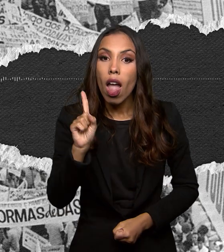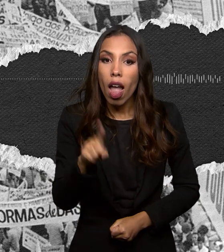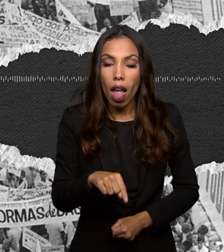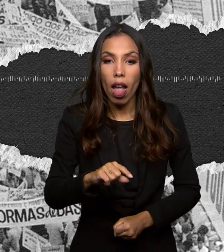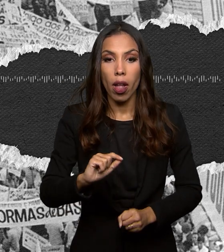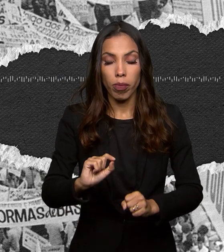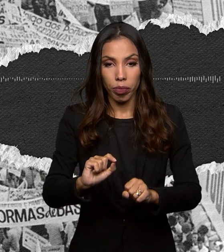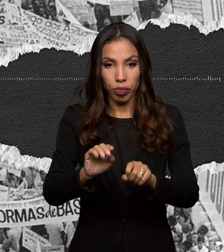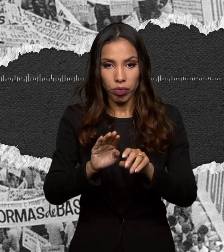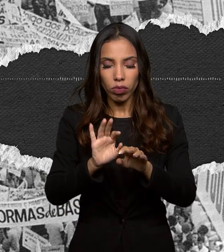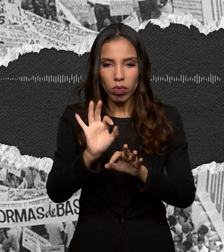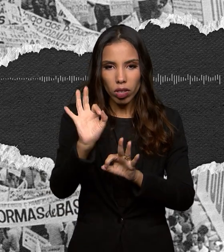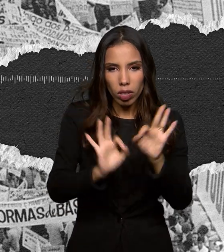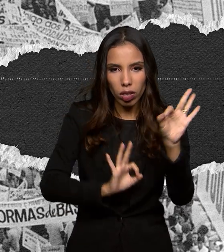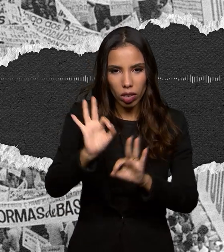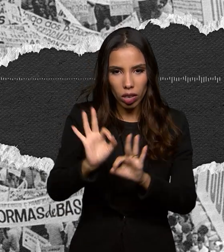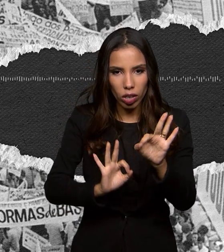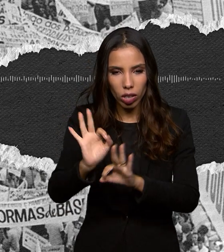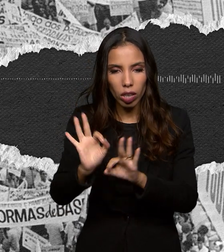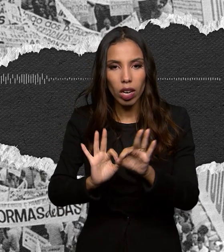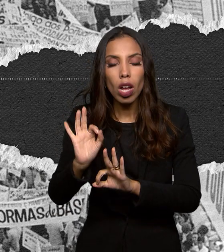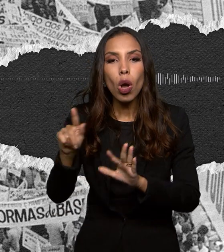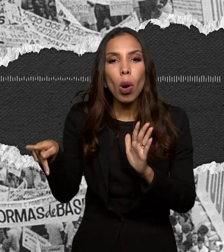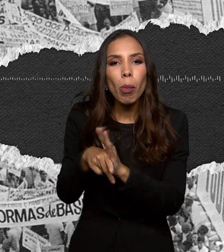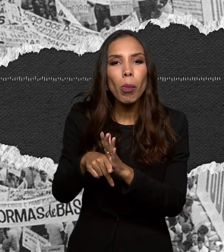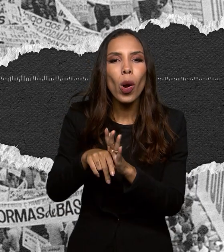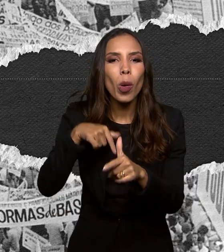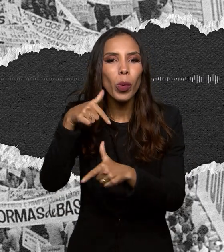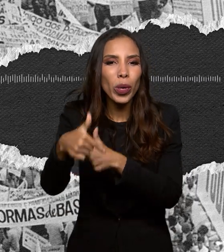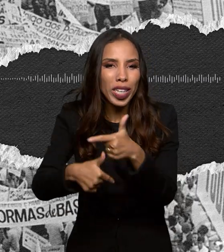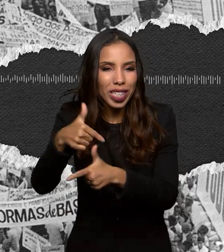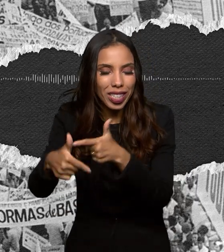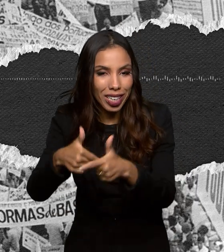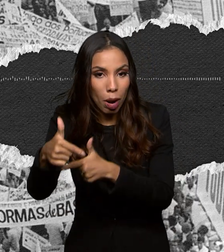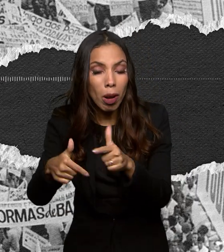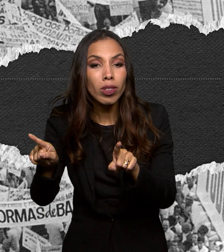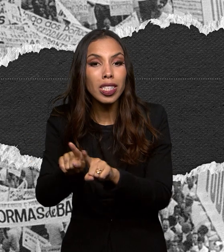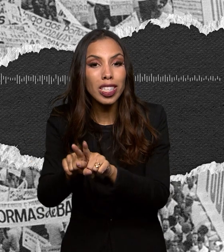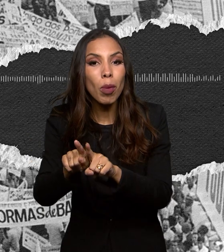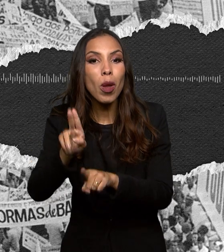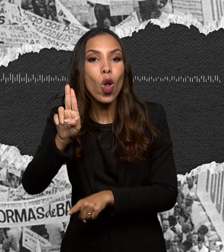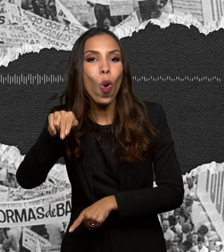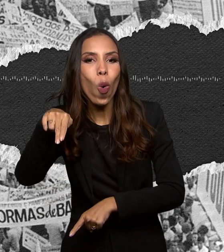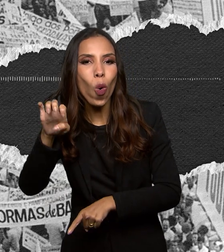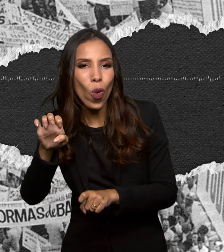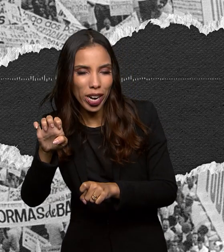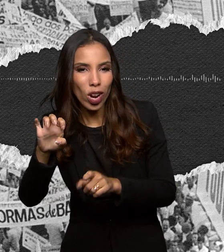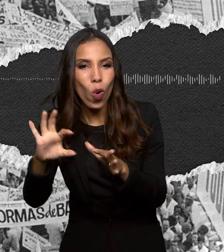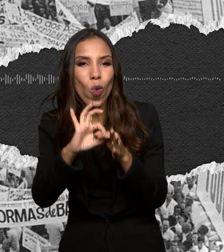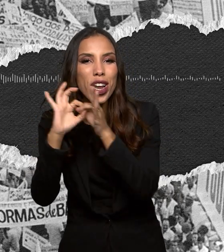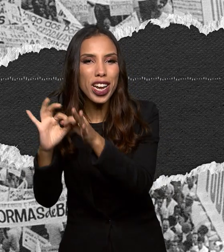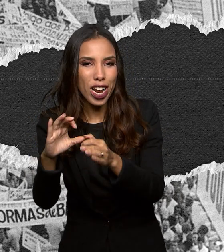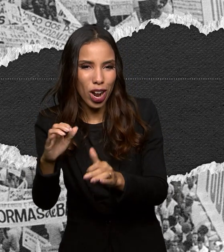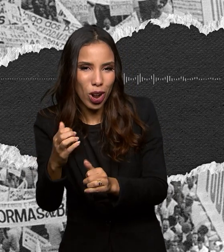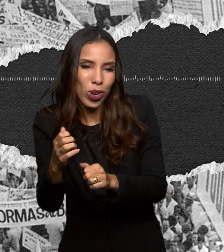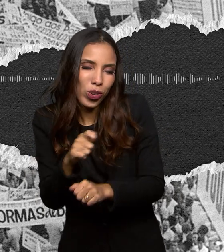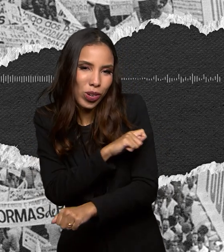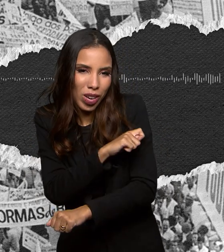pelo Comando Geral dos Trabalhadores e pela UNE. Essa é a Yara Cruz. Hoje ela é jornalista e diretora da ABI, Associação